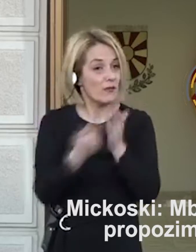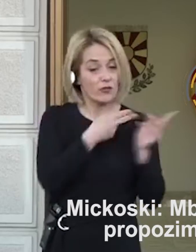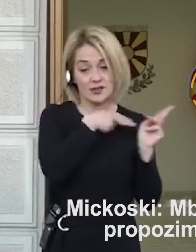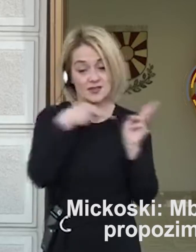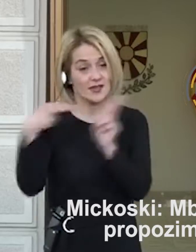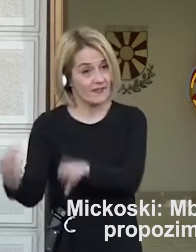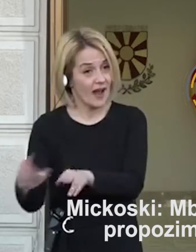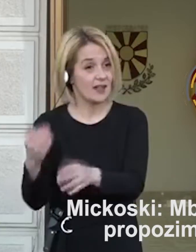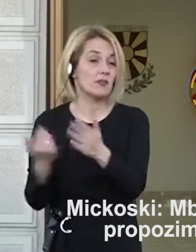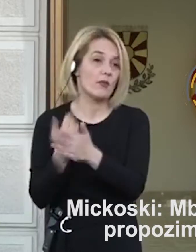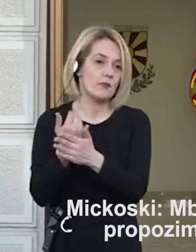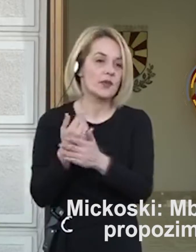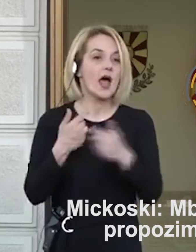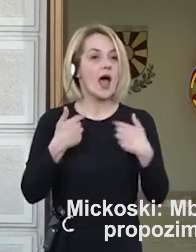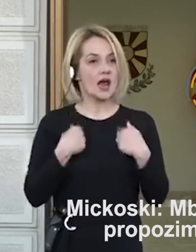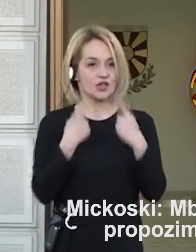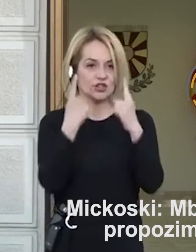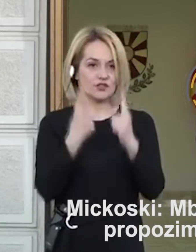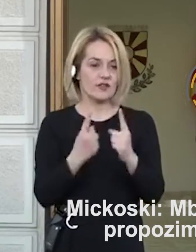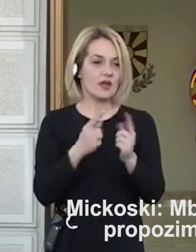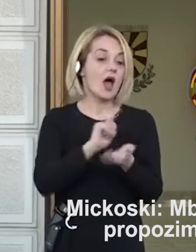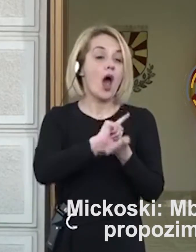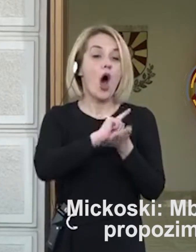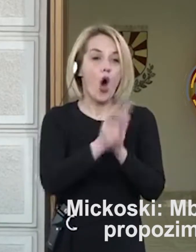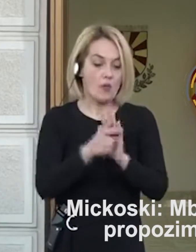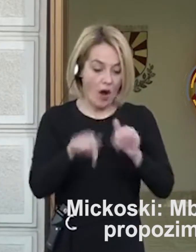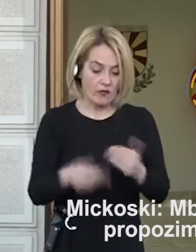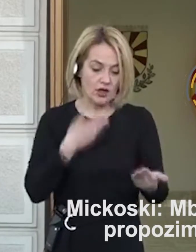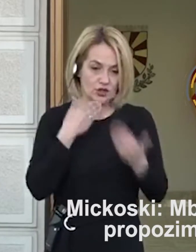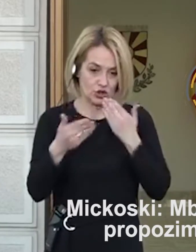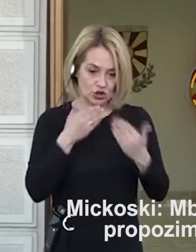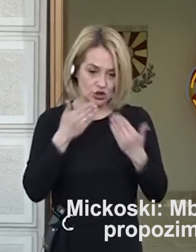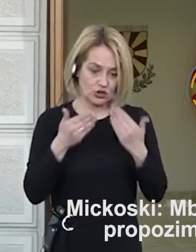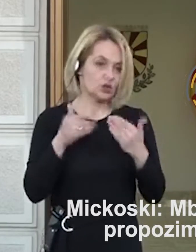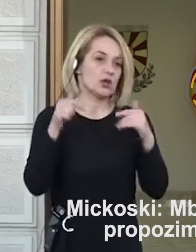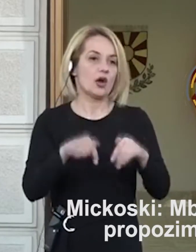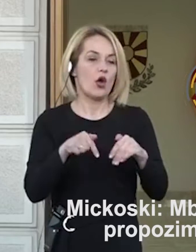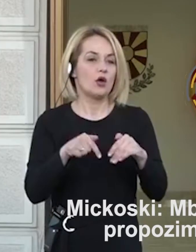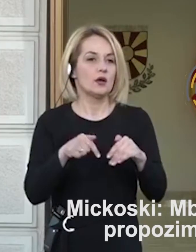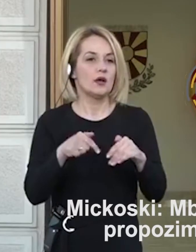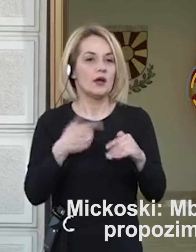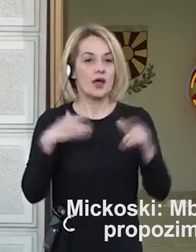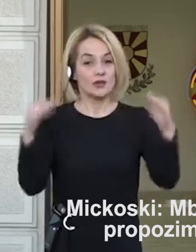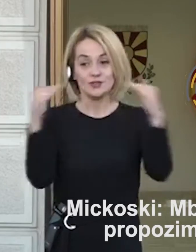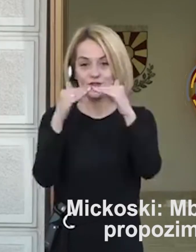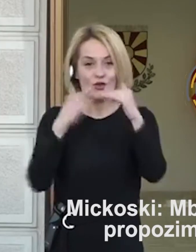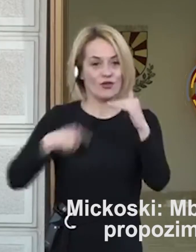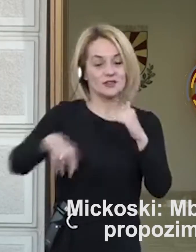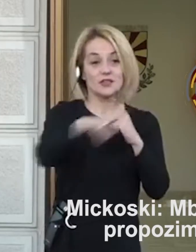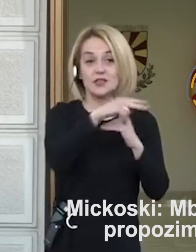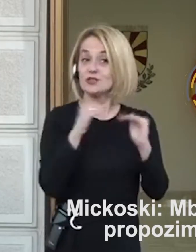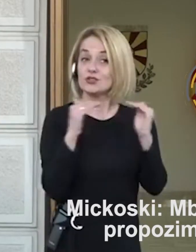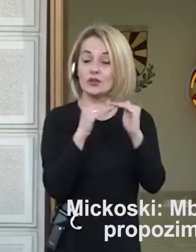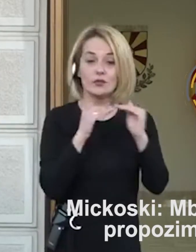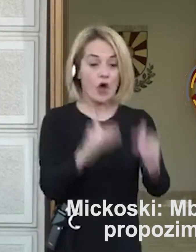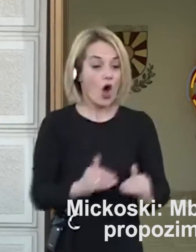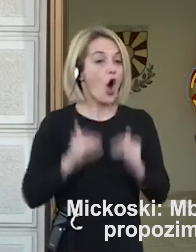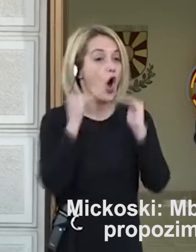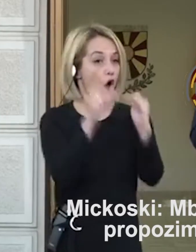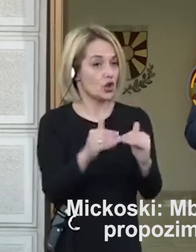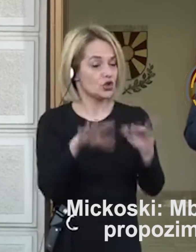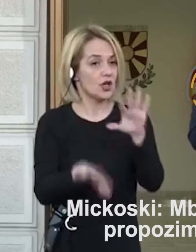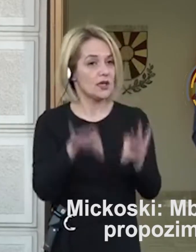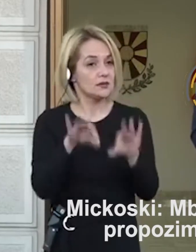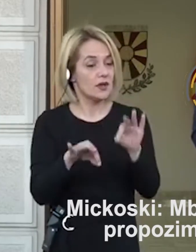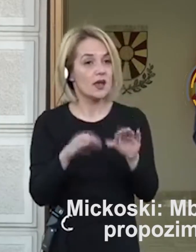Нашеот став беше дека е потребно, веднас послели детската сферот, како што со консензу се донесе став да се одложат